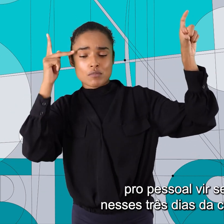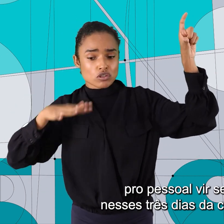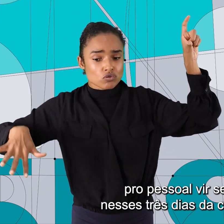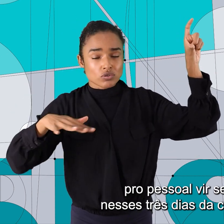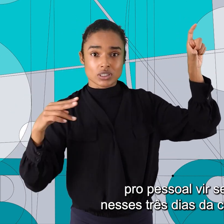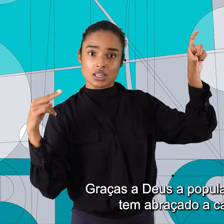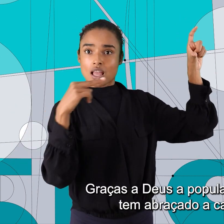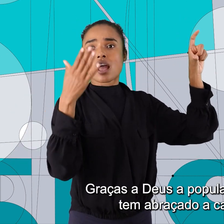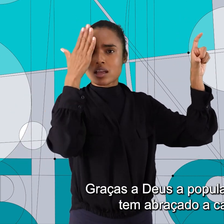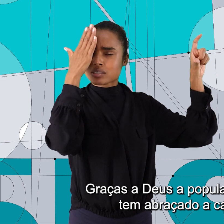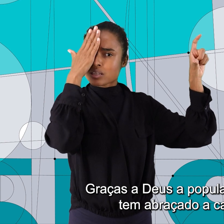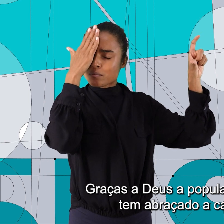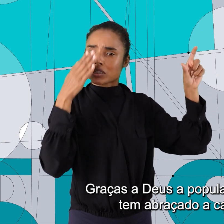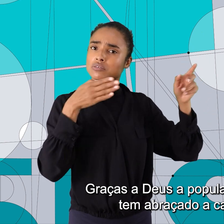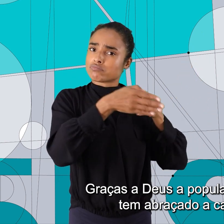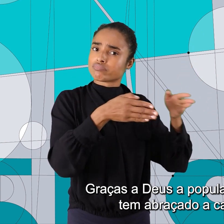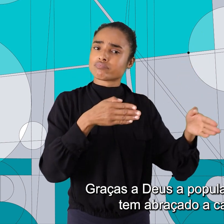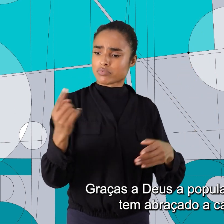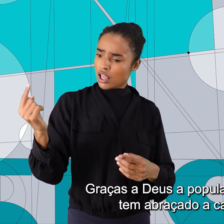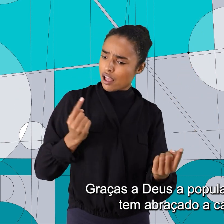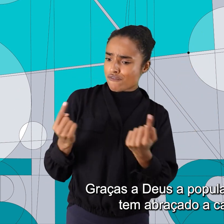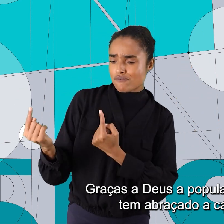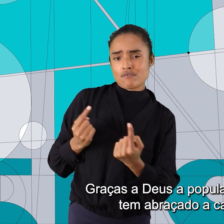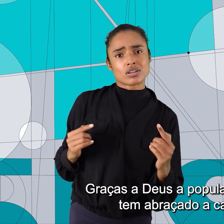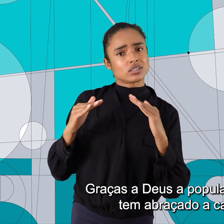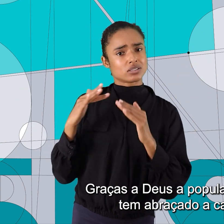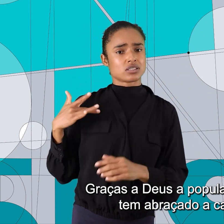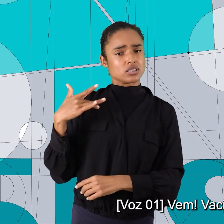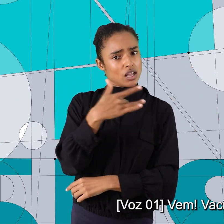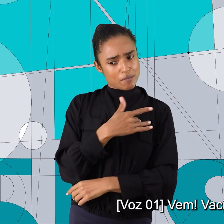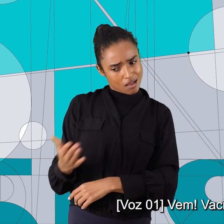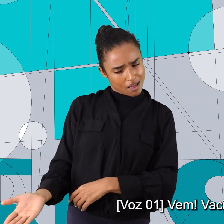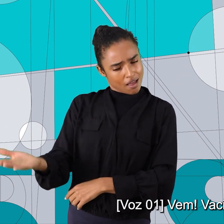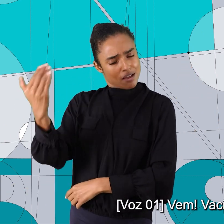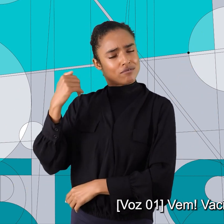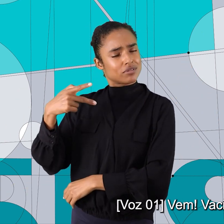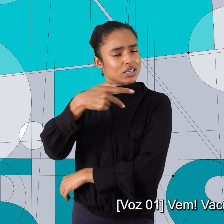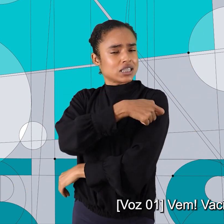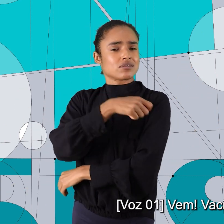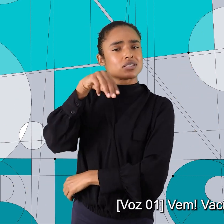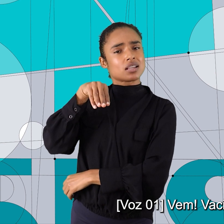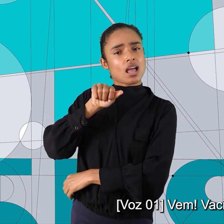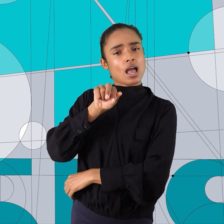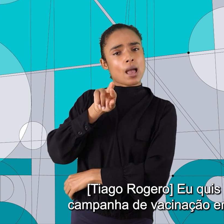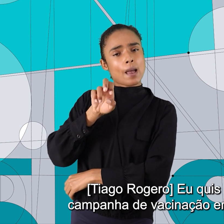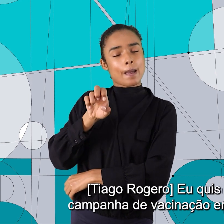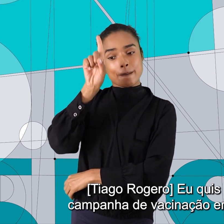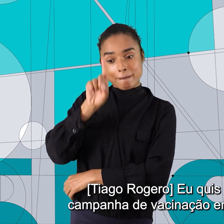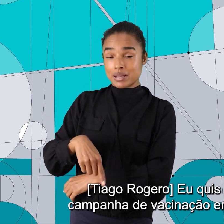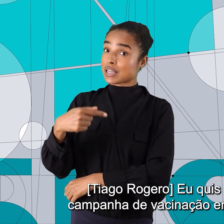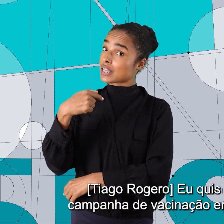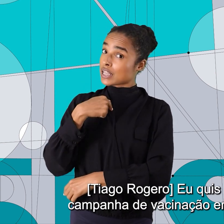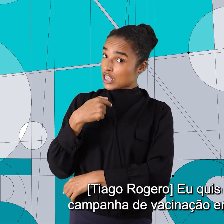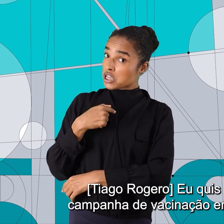três dias da campanha. Graças a Deus a população tem vindo, tem abraçado a campanha. Vem, vacina Maré! Eu quis